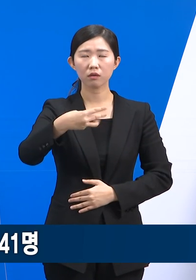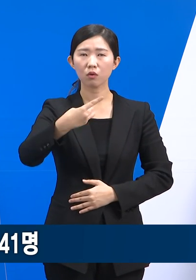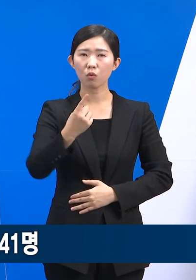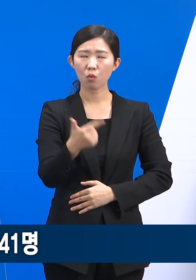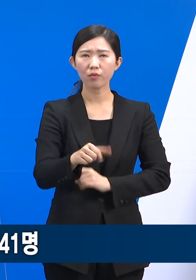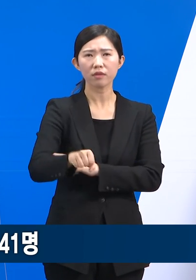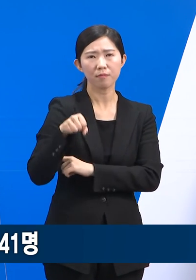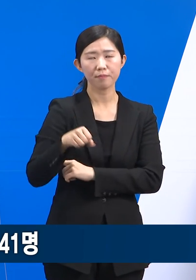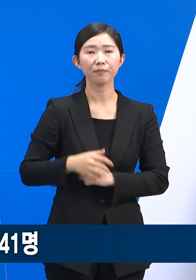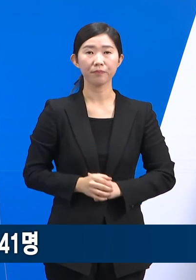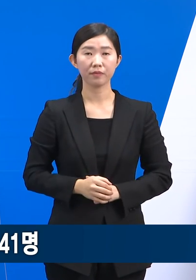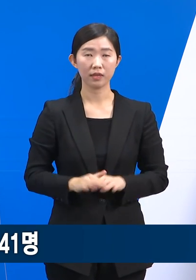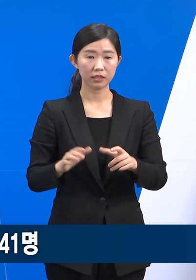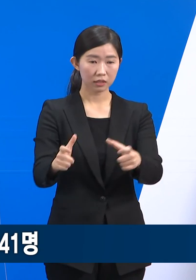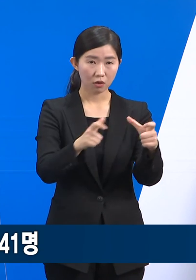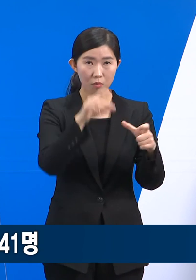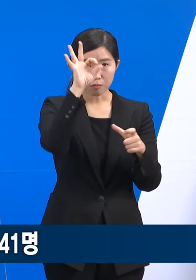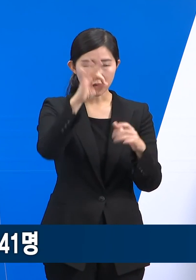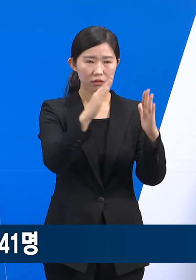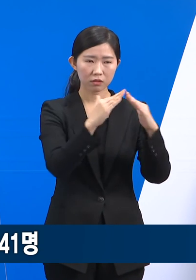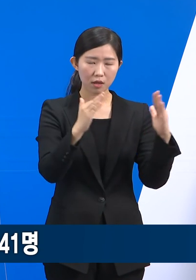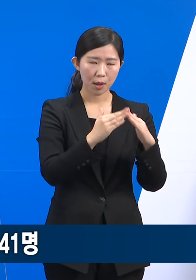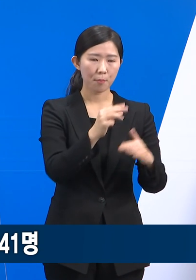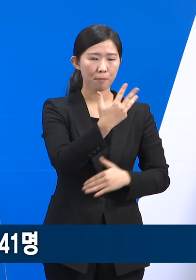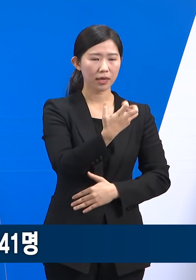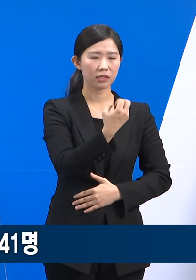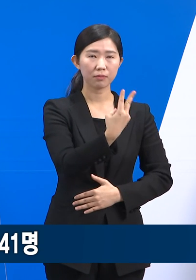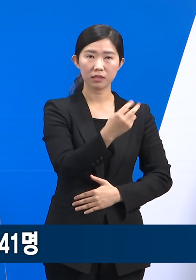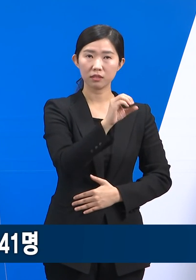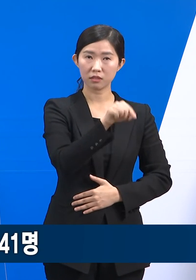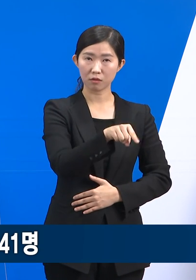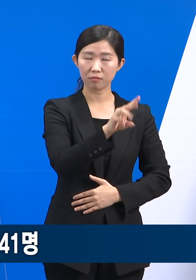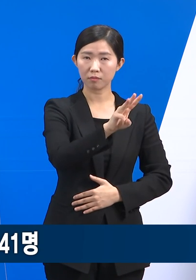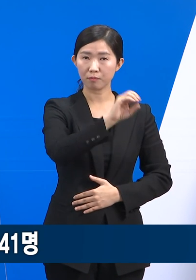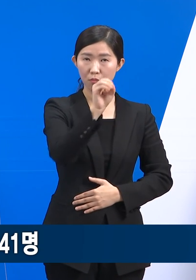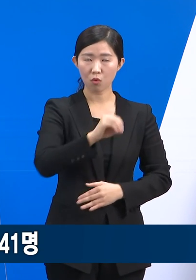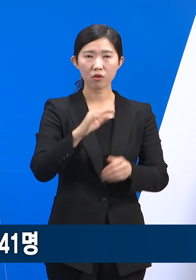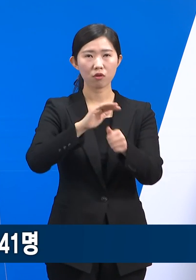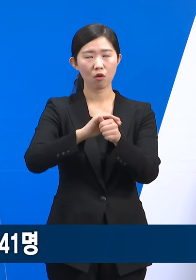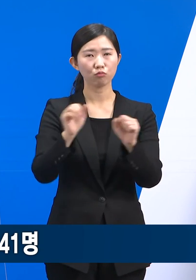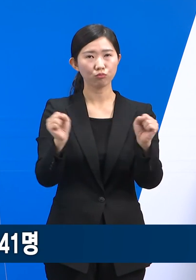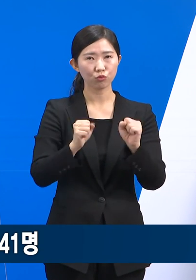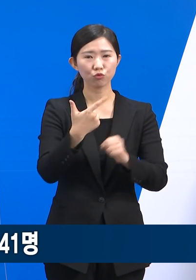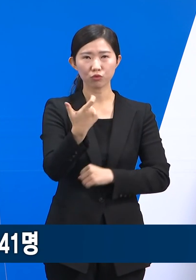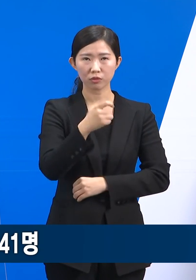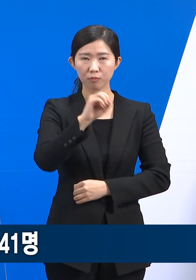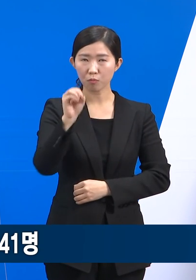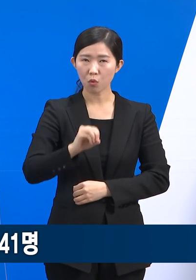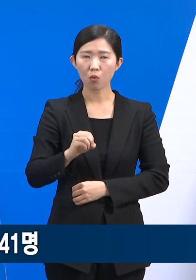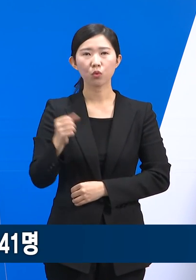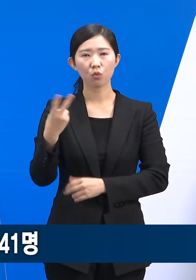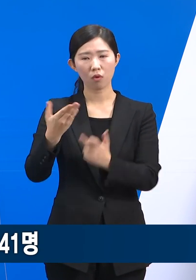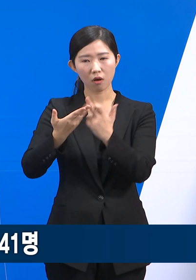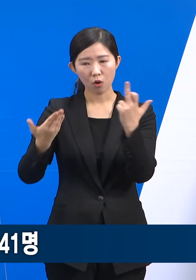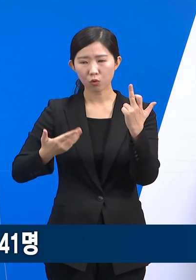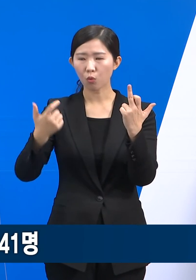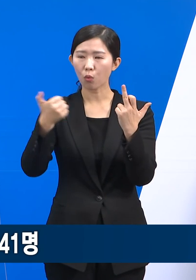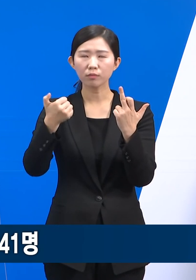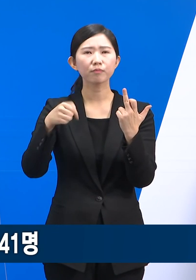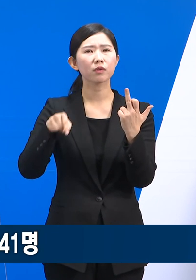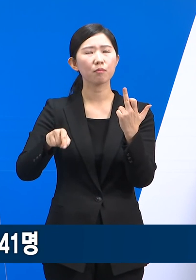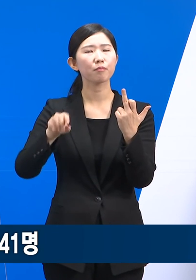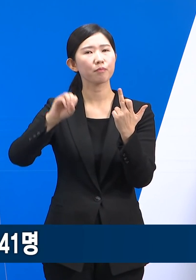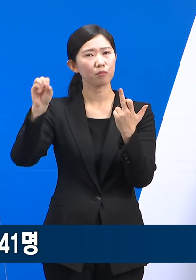잡았습니다. 지역별로는 호남권 82.3%, 경북권 69.6%, 강원권 59.1% 등 높게 나타나고 있습니다.